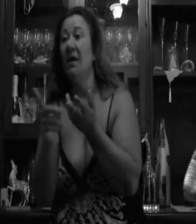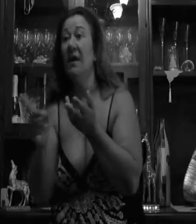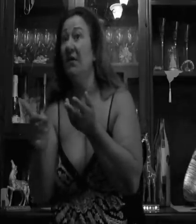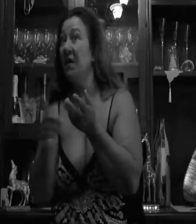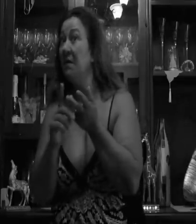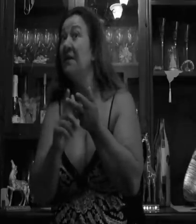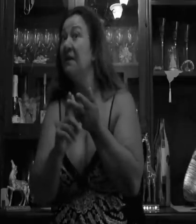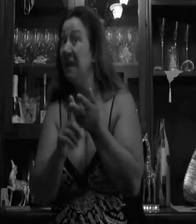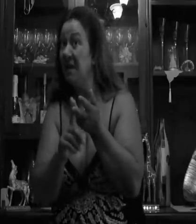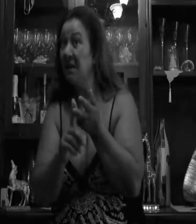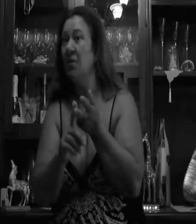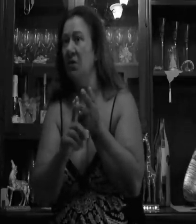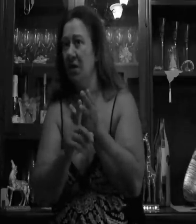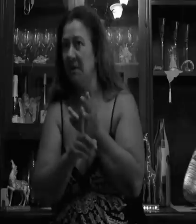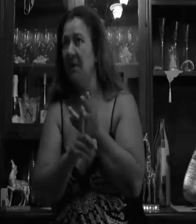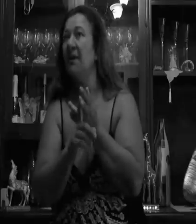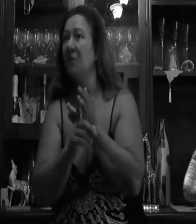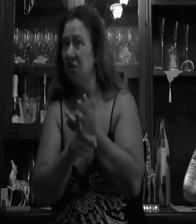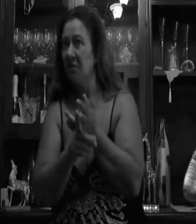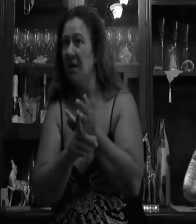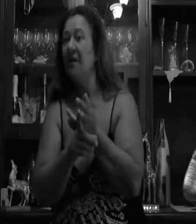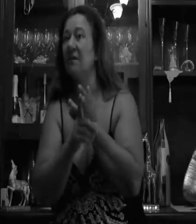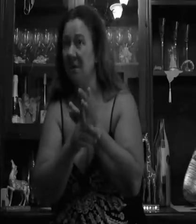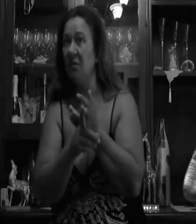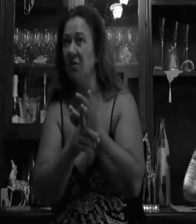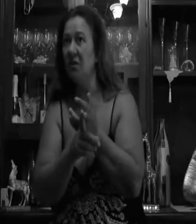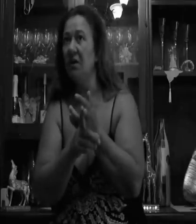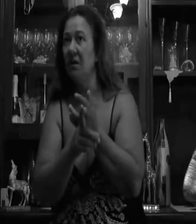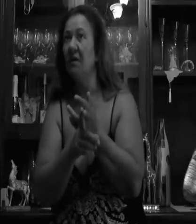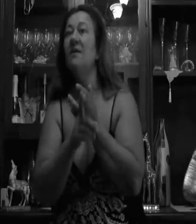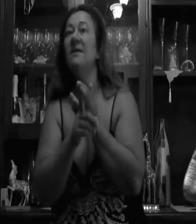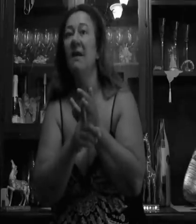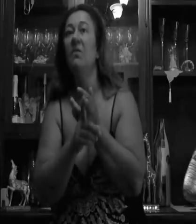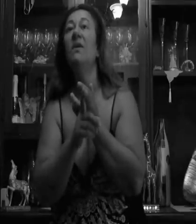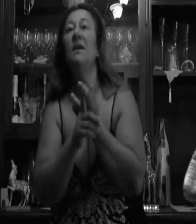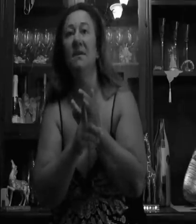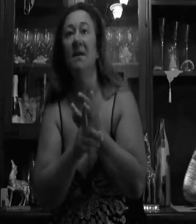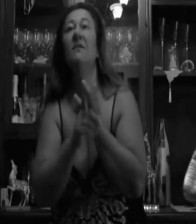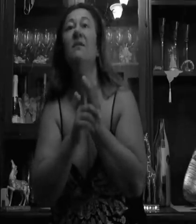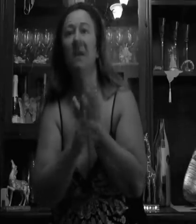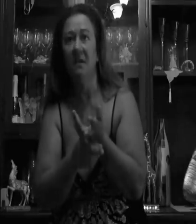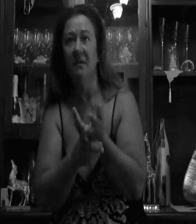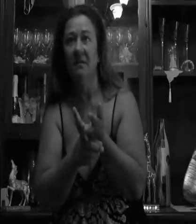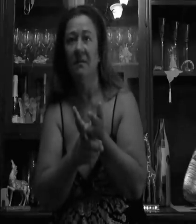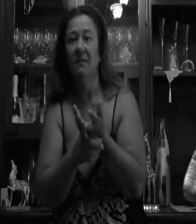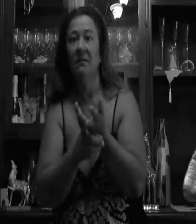e finalmente Terna comincia a capire che pace termina, se lo posso dire, siamo incazzate neri. Grazie. Grazie. Grazie. Grazie.